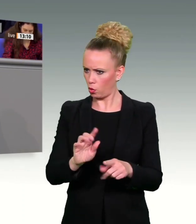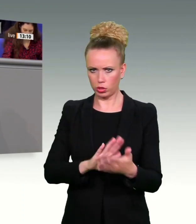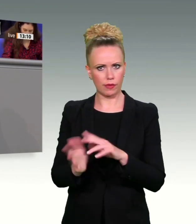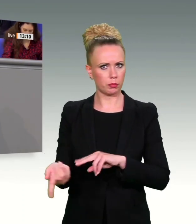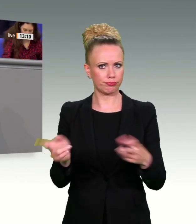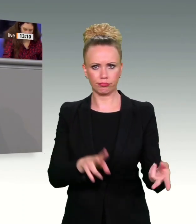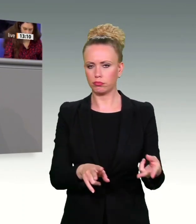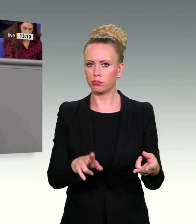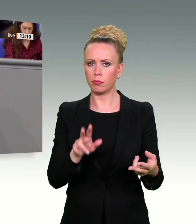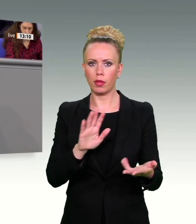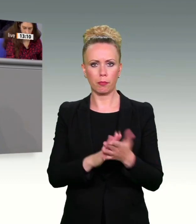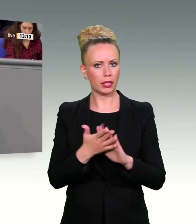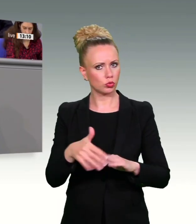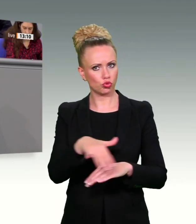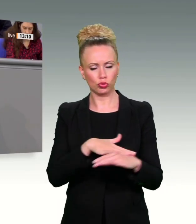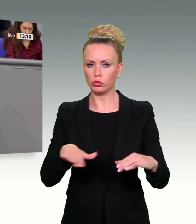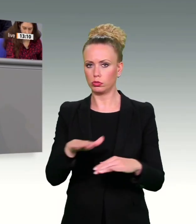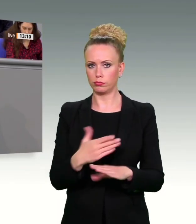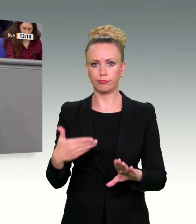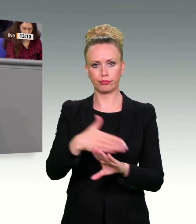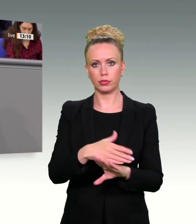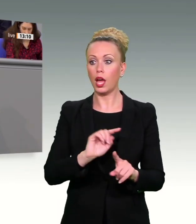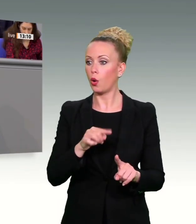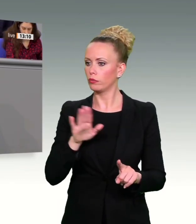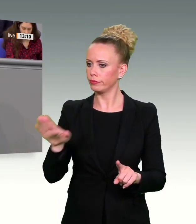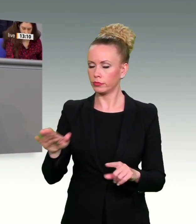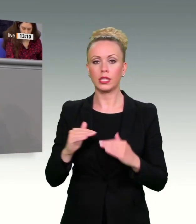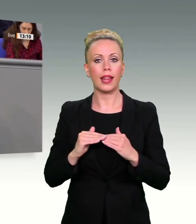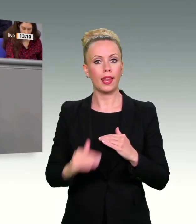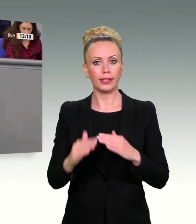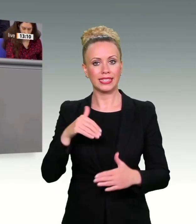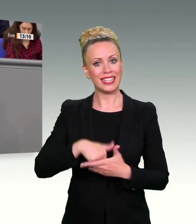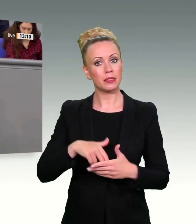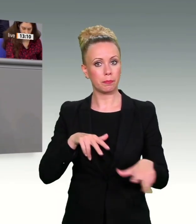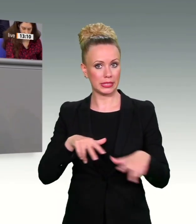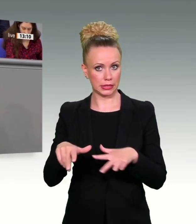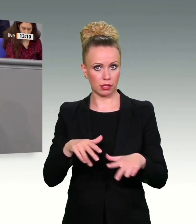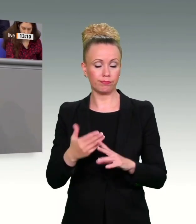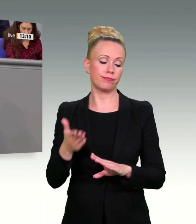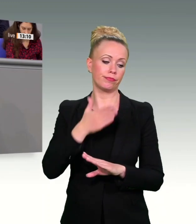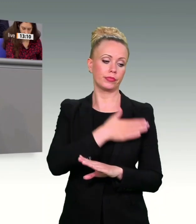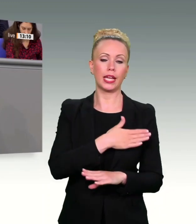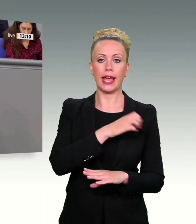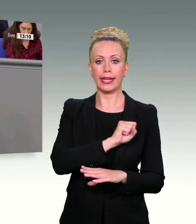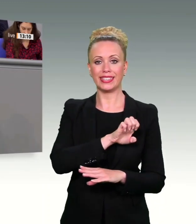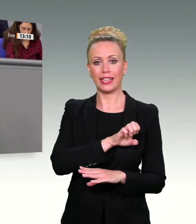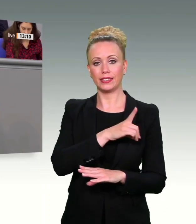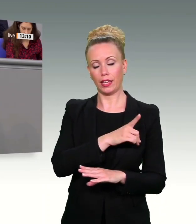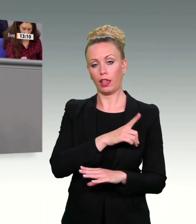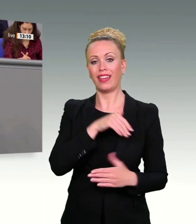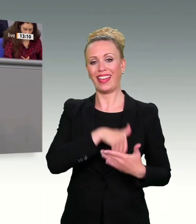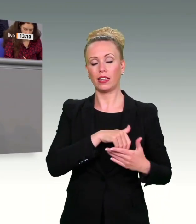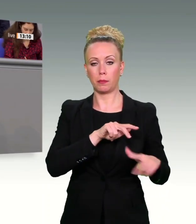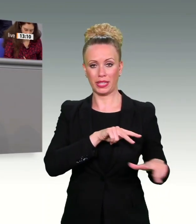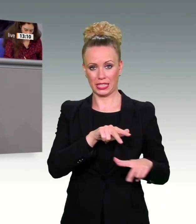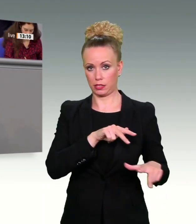worden ist, dankenswerterweise Ihre eigenen Landesinnenminister. Die Hälfte aller Landesinnenminister sind SPD-Innenminister. Und auch die sind der Auffassung, die